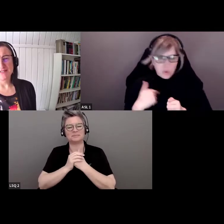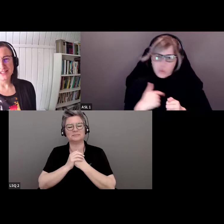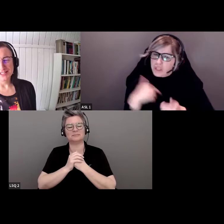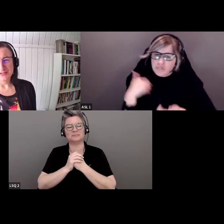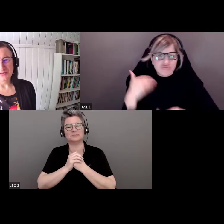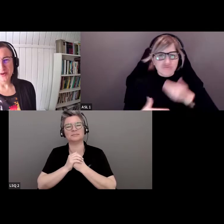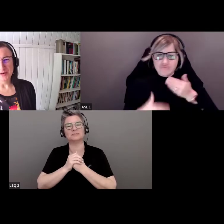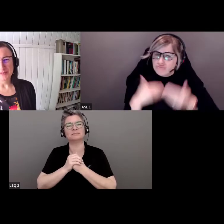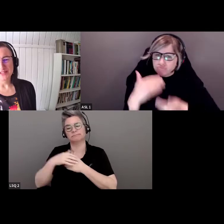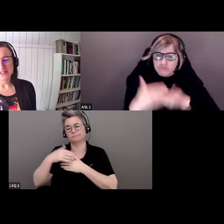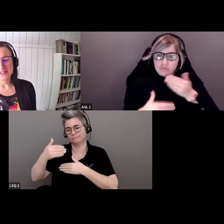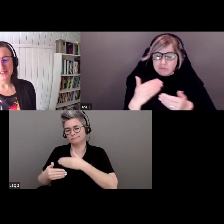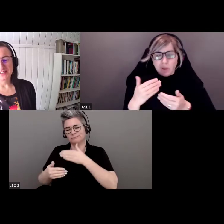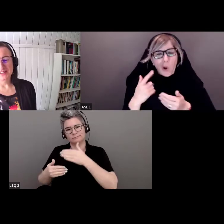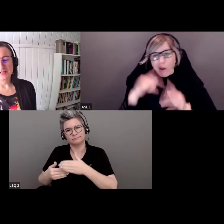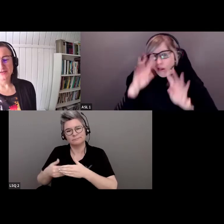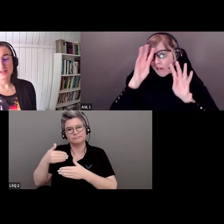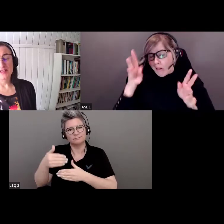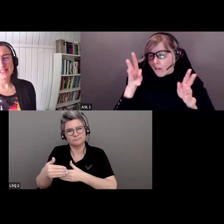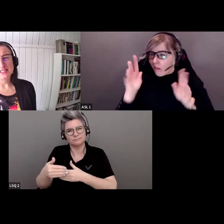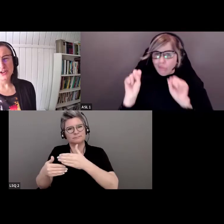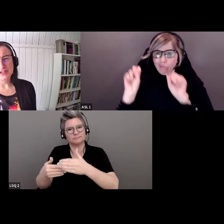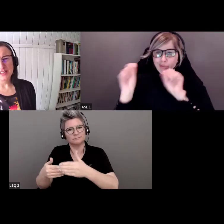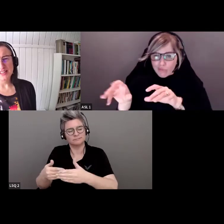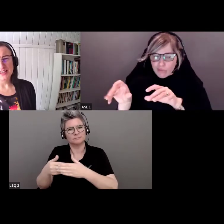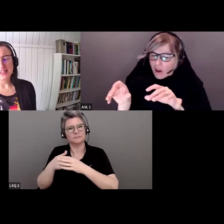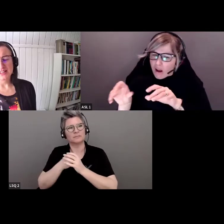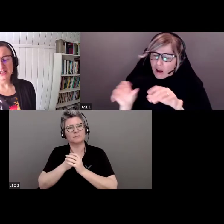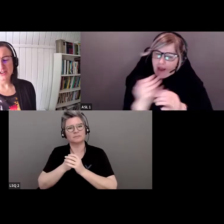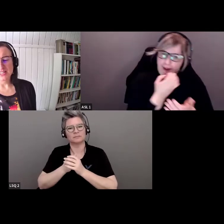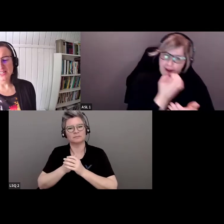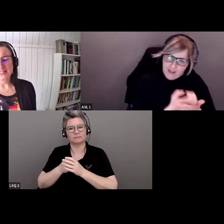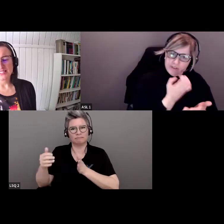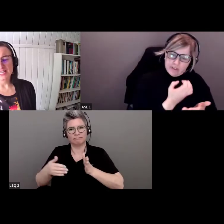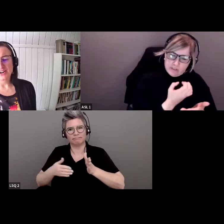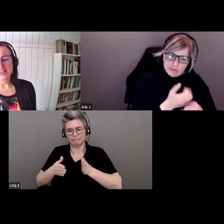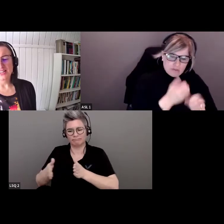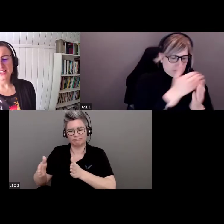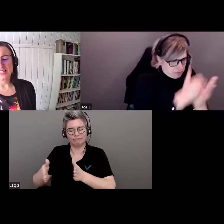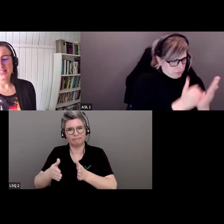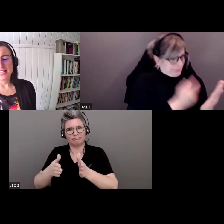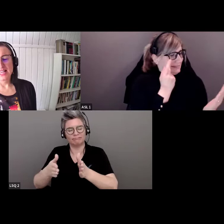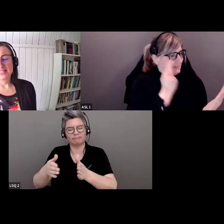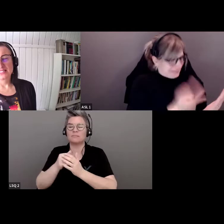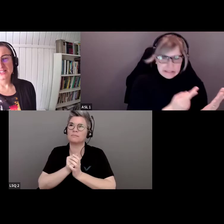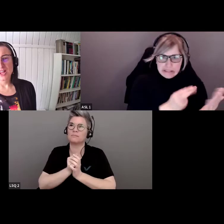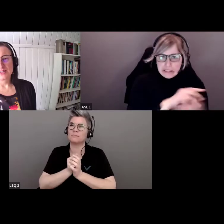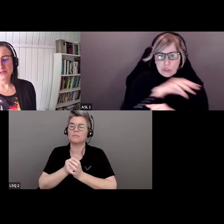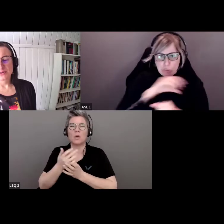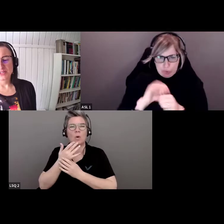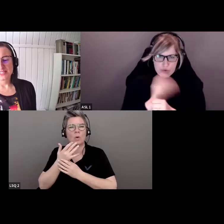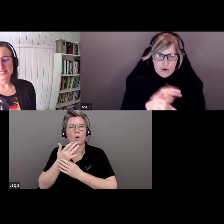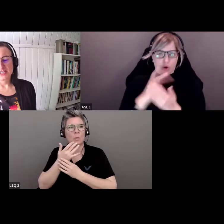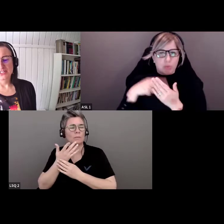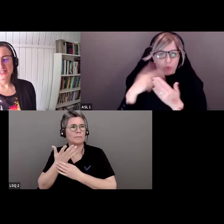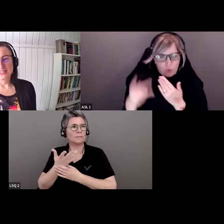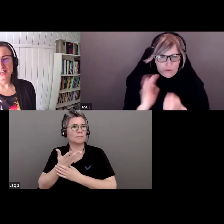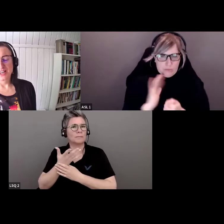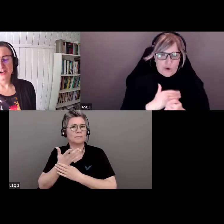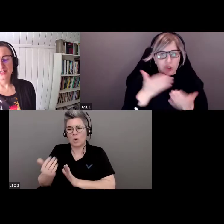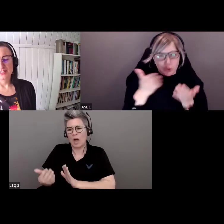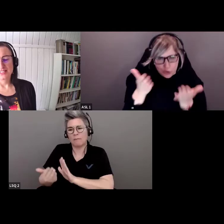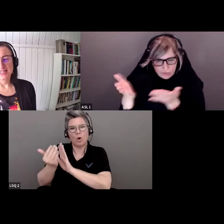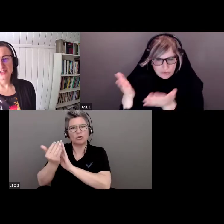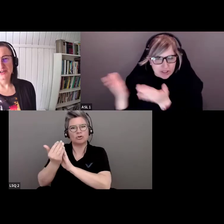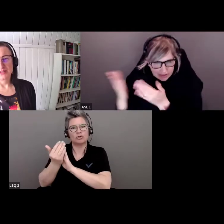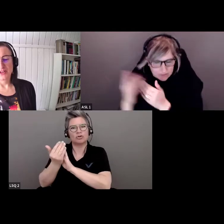À mesure que nous avançons dans ce parcours, nous cherchons à trouver des approches